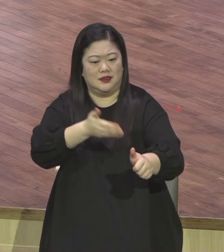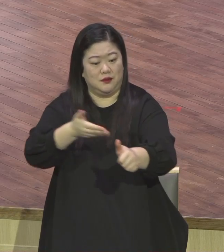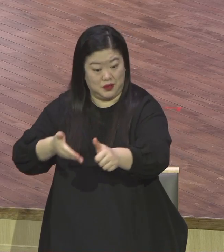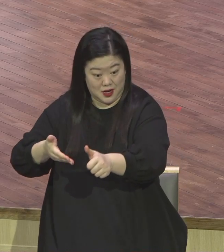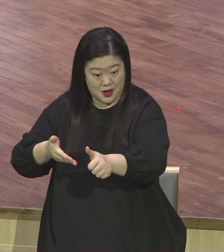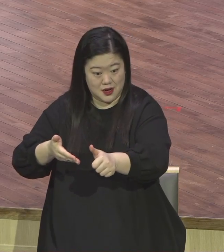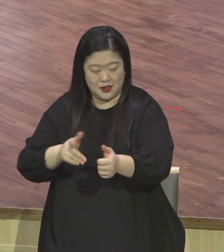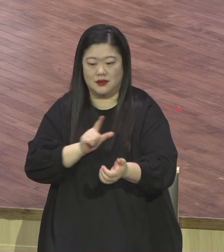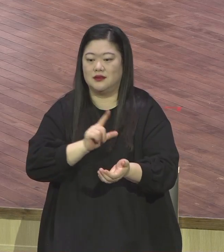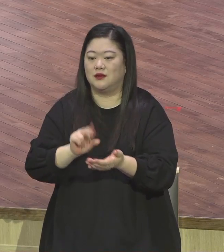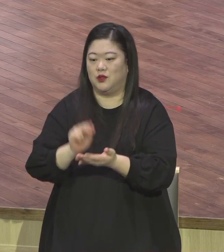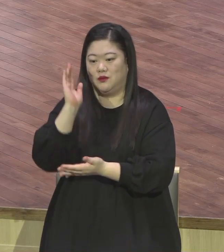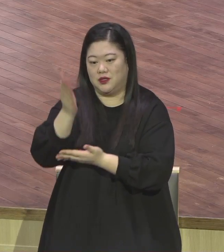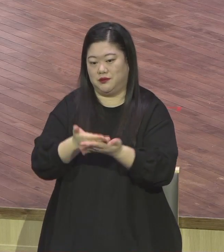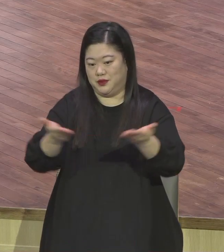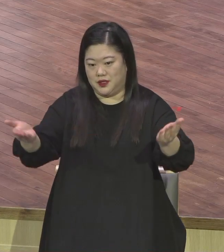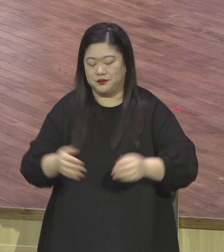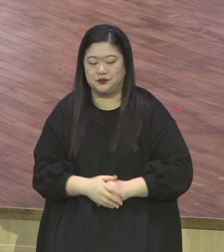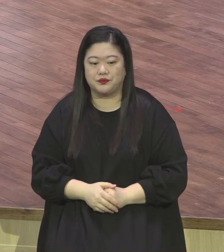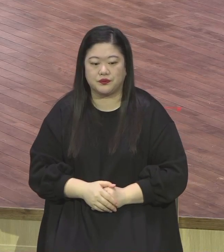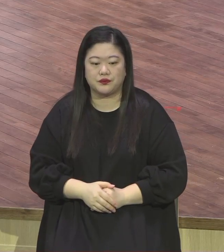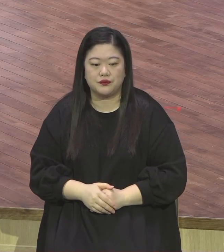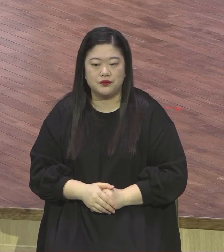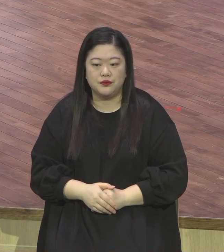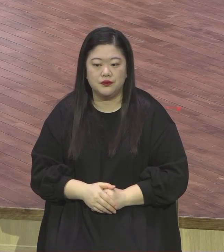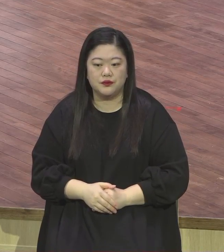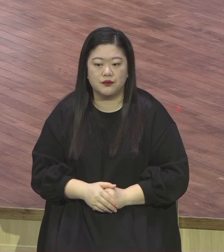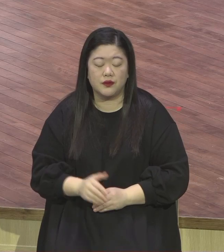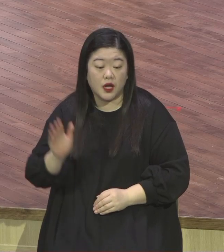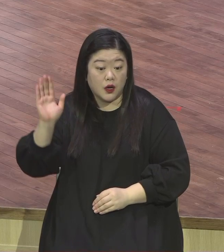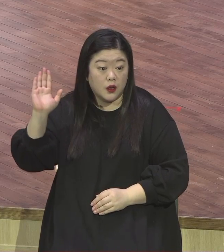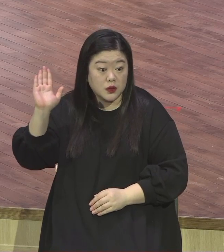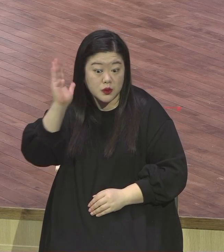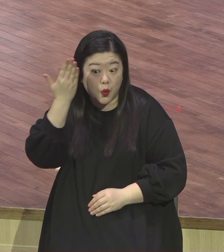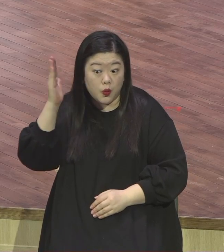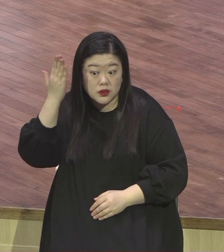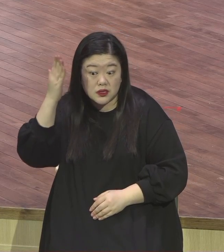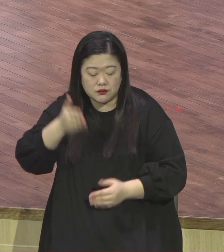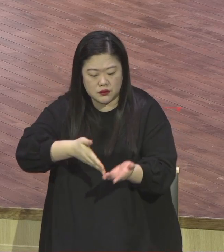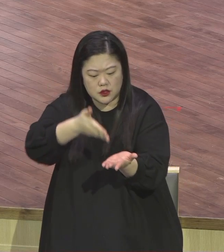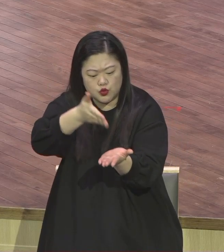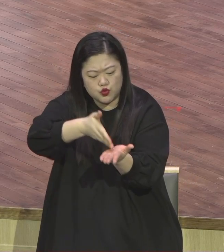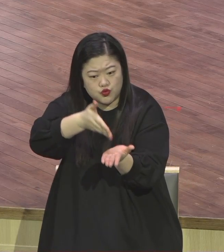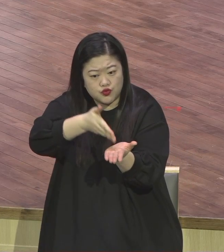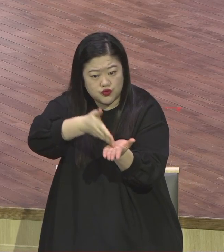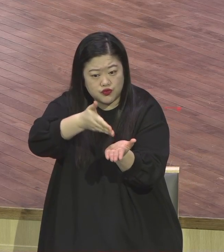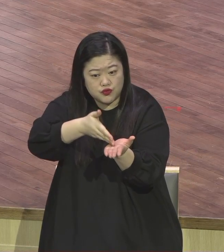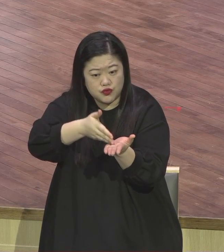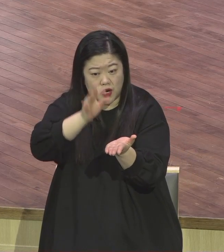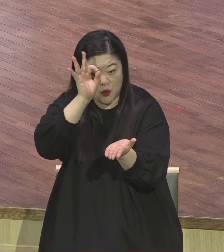최근에 우리나라뿐만 아니고 지금 해외에서도 한국 체육계의